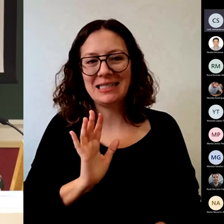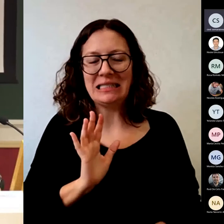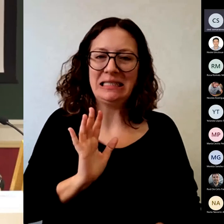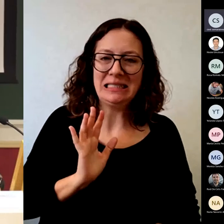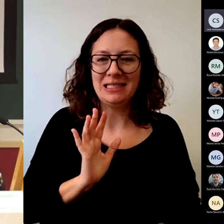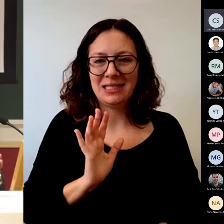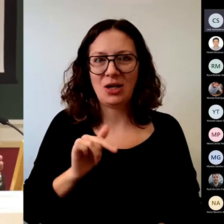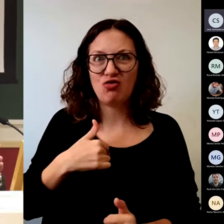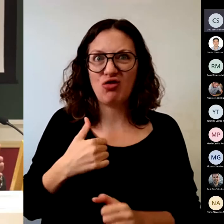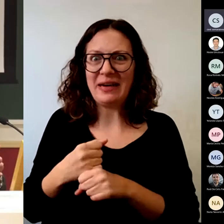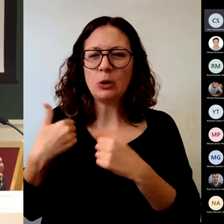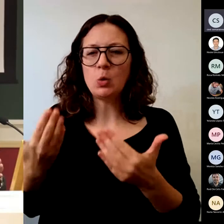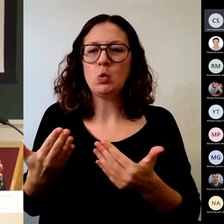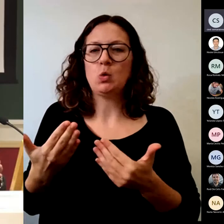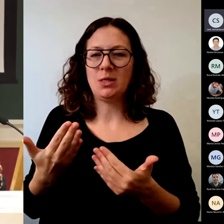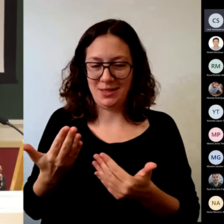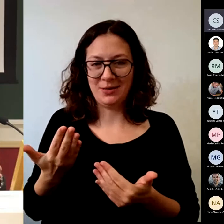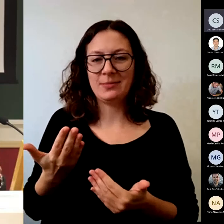Punto tres.